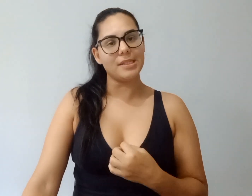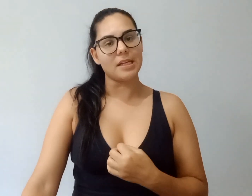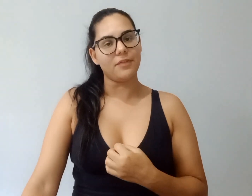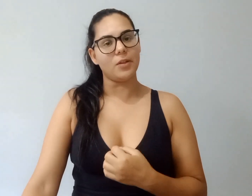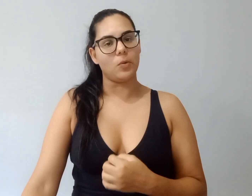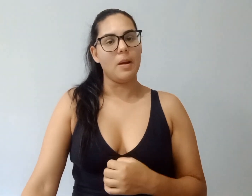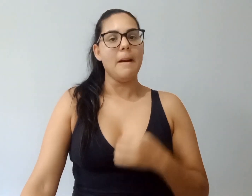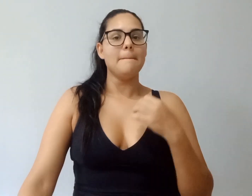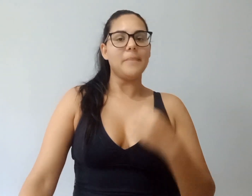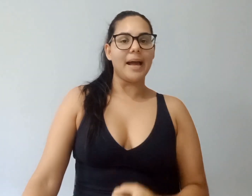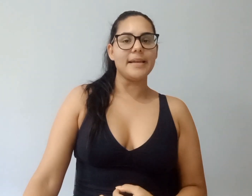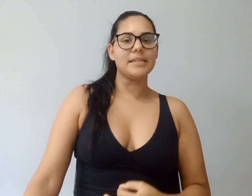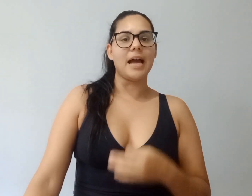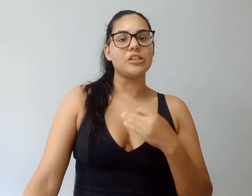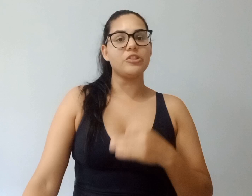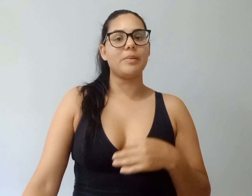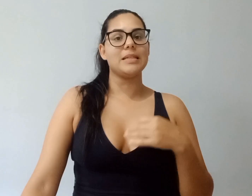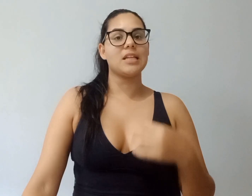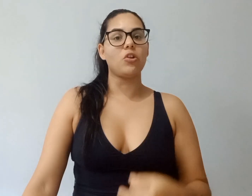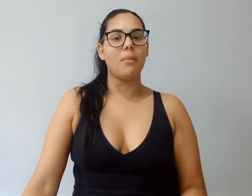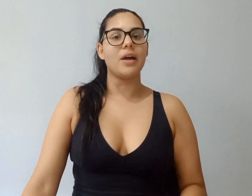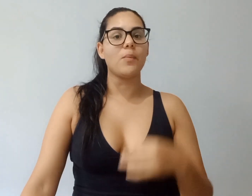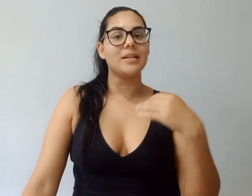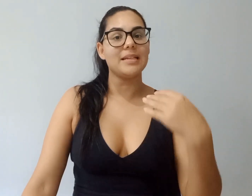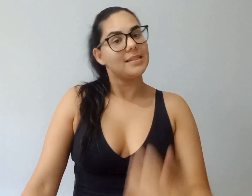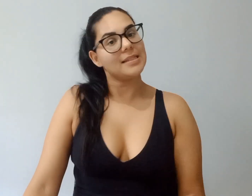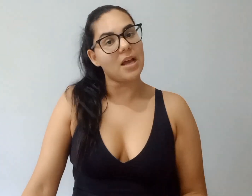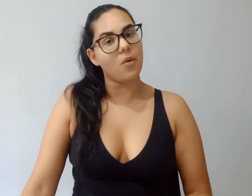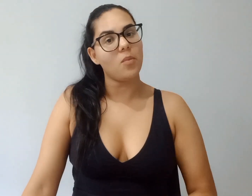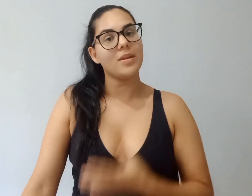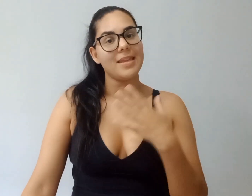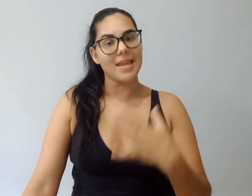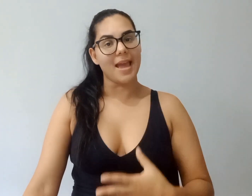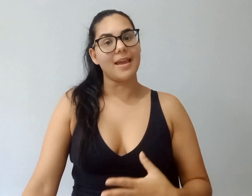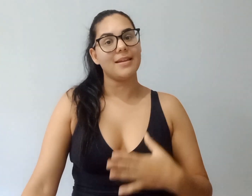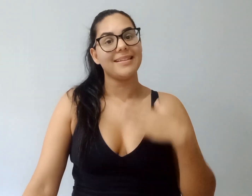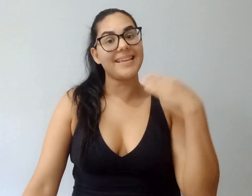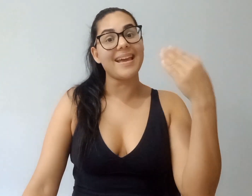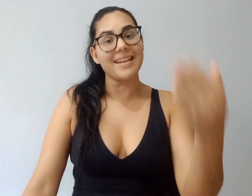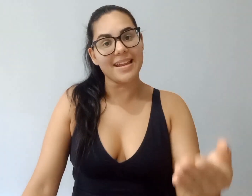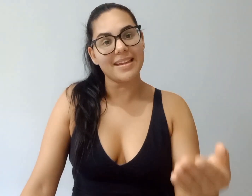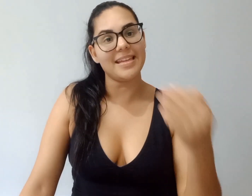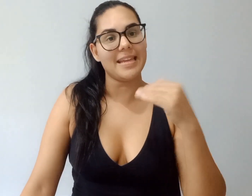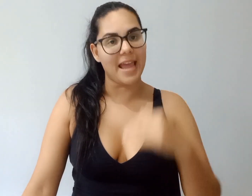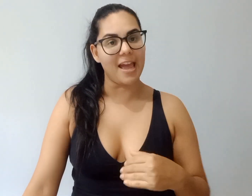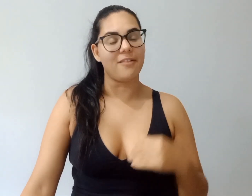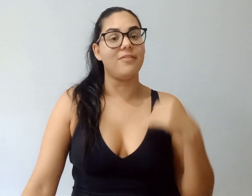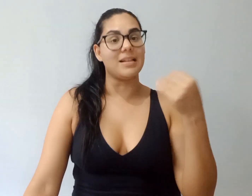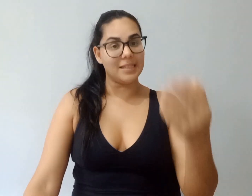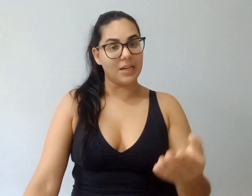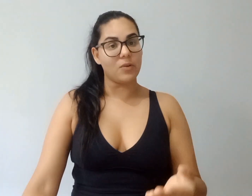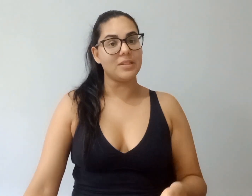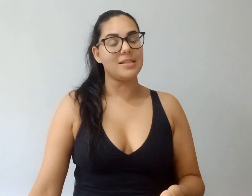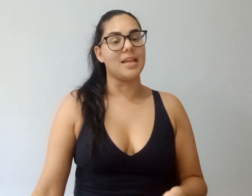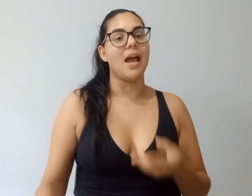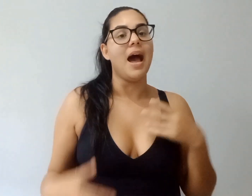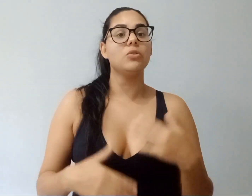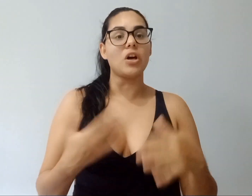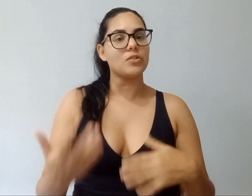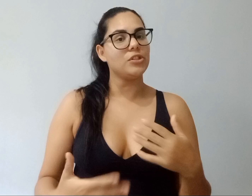desafiador. Mas a gente precisa tomar uma decisão que é querer, que é fazer acontecer. No nosso dia